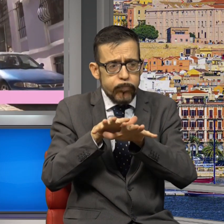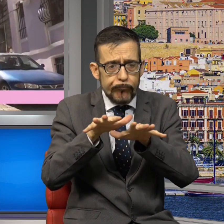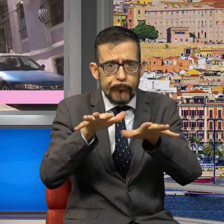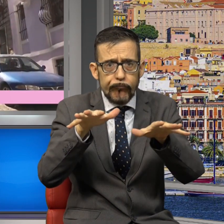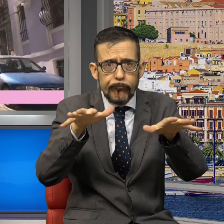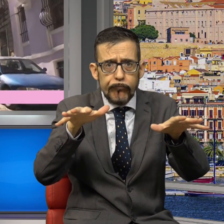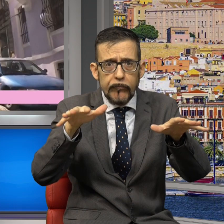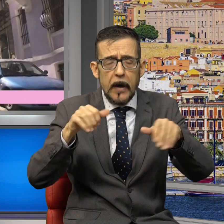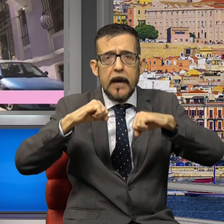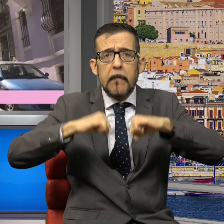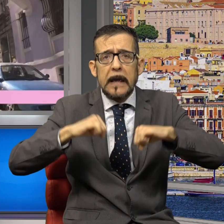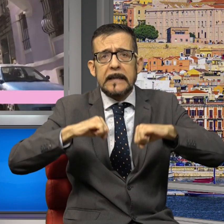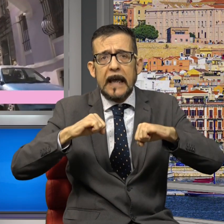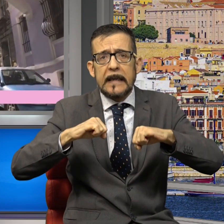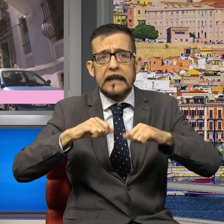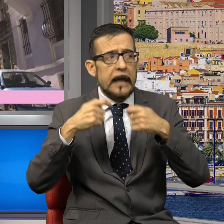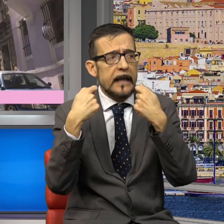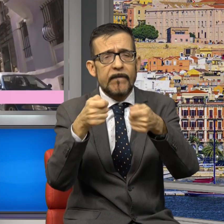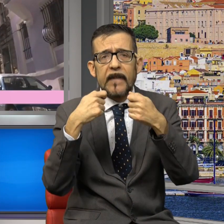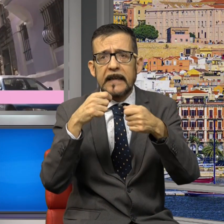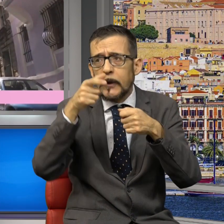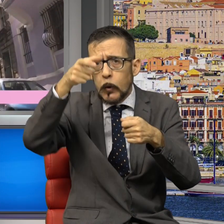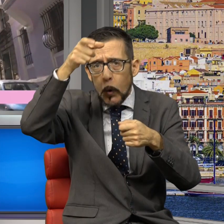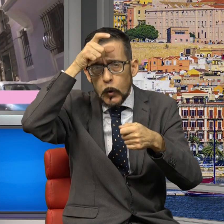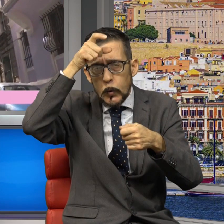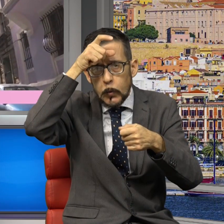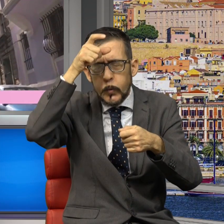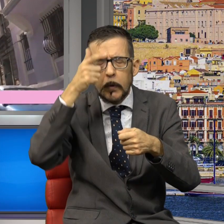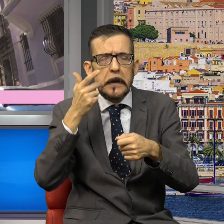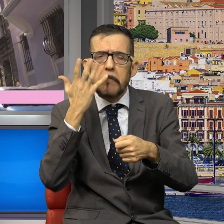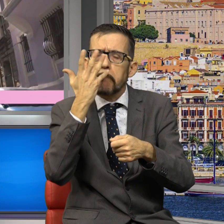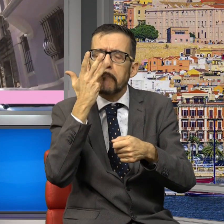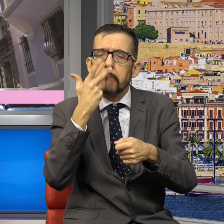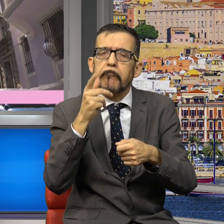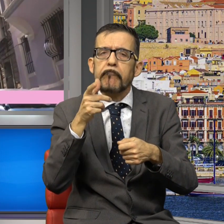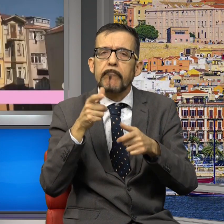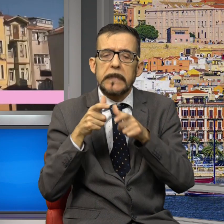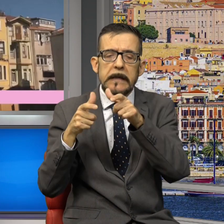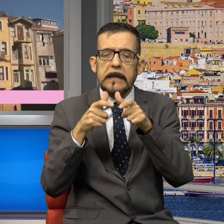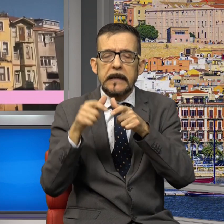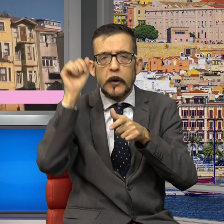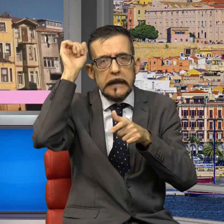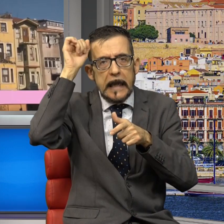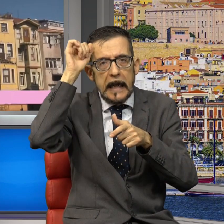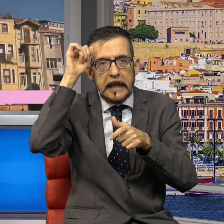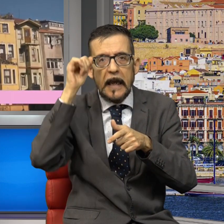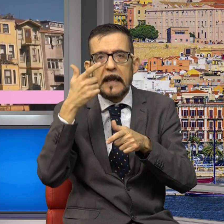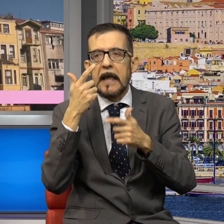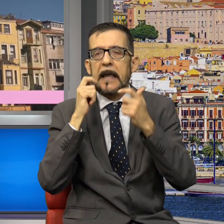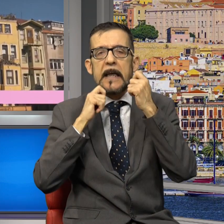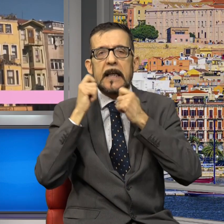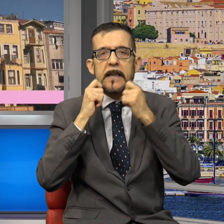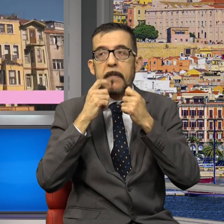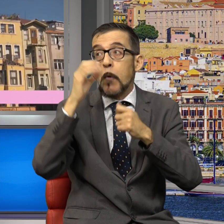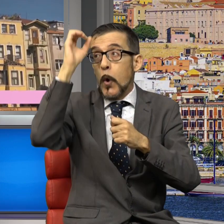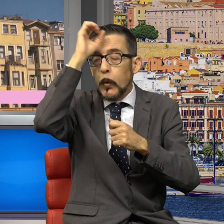nel resto d'Italia, gli investitori turchi stanno mostrando sempre più interesse per l'isola e per quanto può esprimere in settori come il turismo o